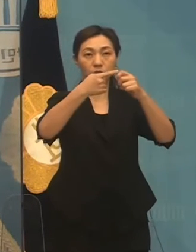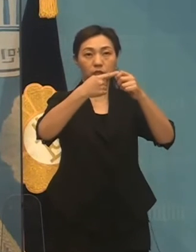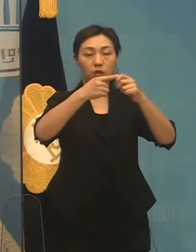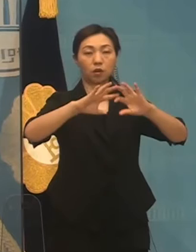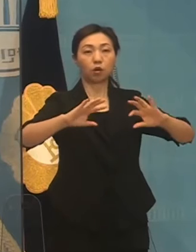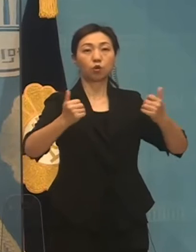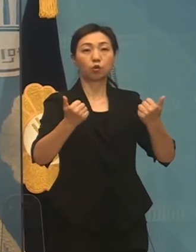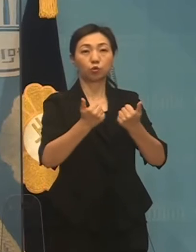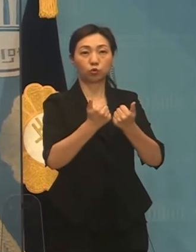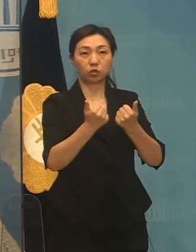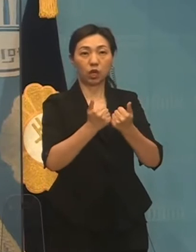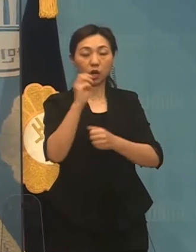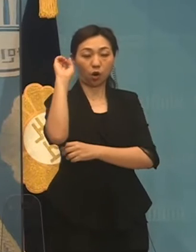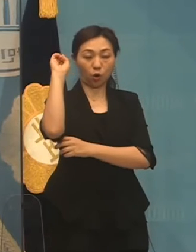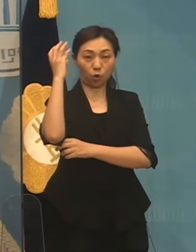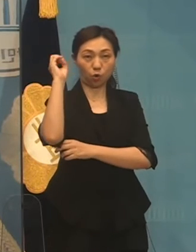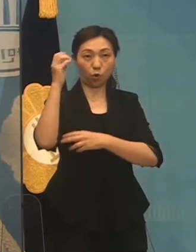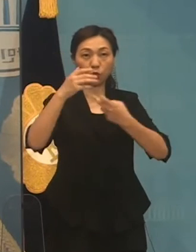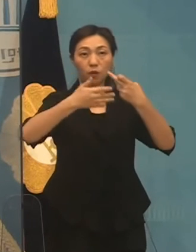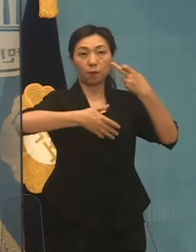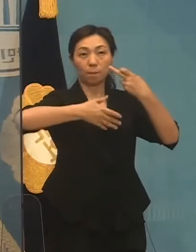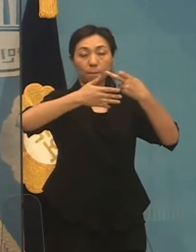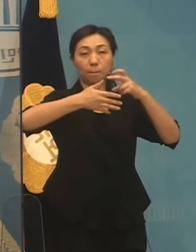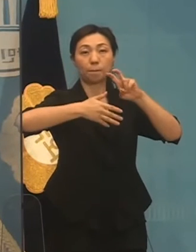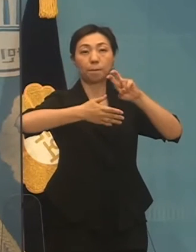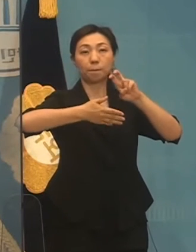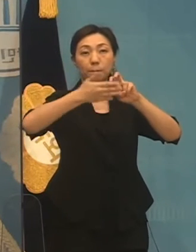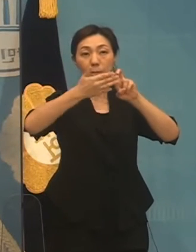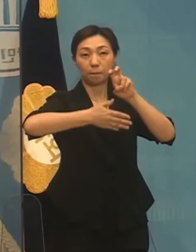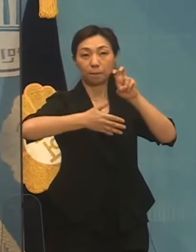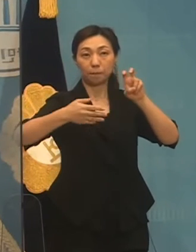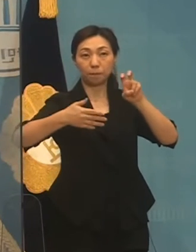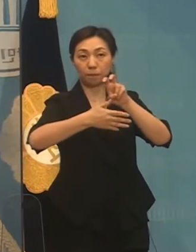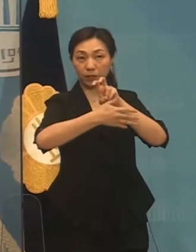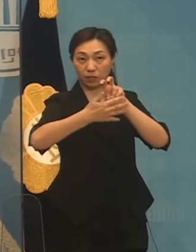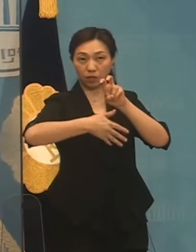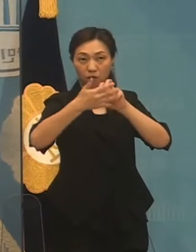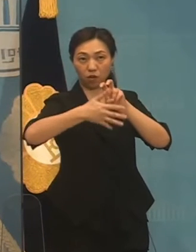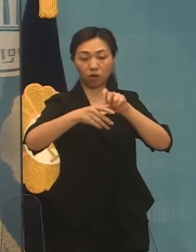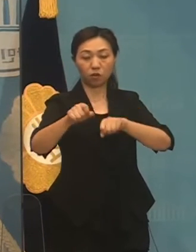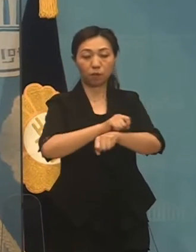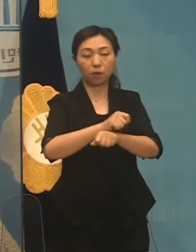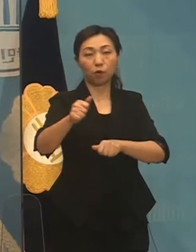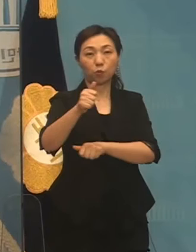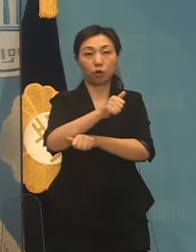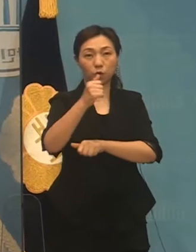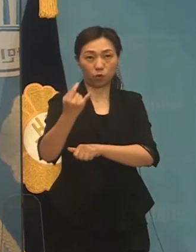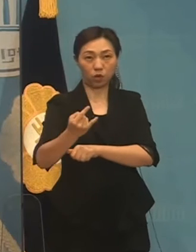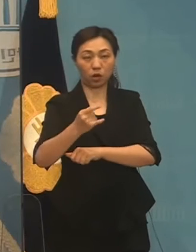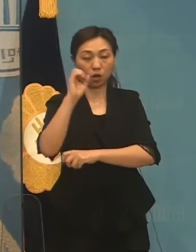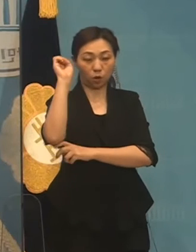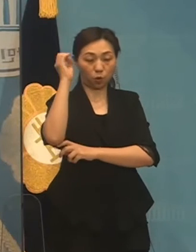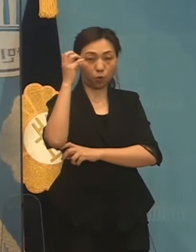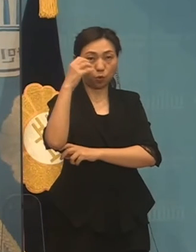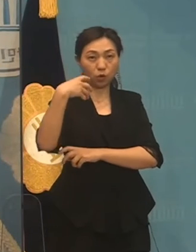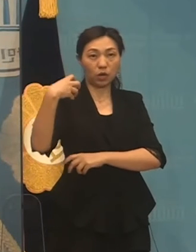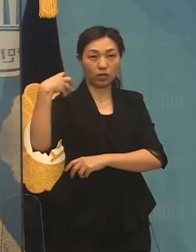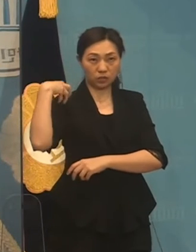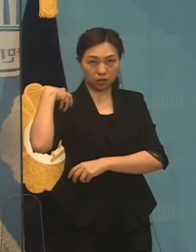국회 언론 미디어 특별위원회 언론의 공공성과 책임성을 보장하는